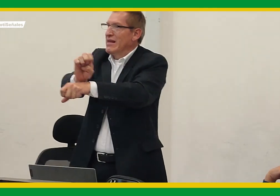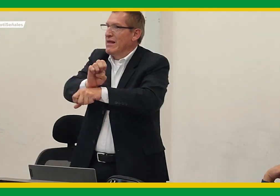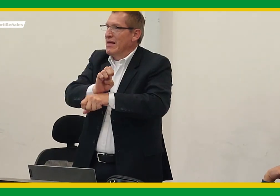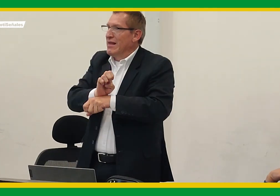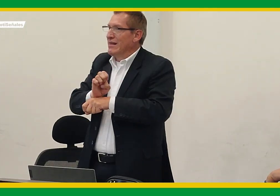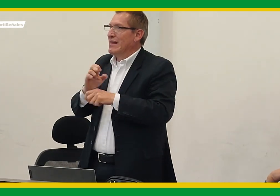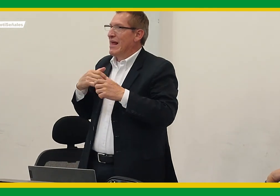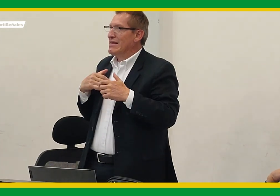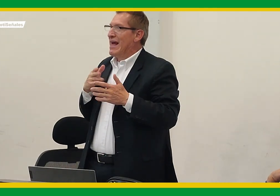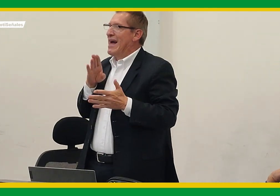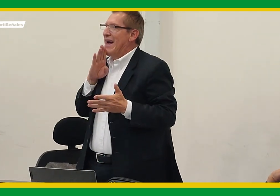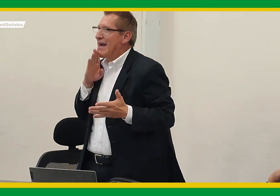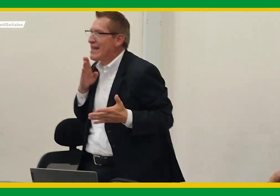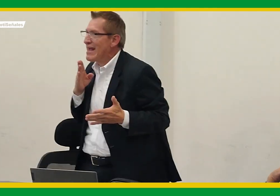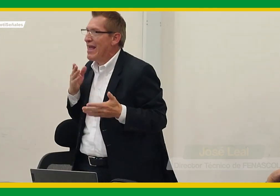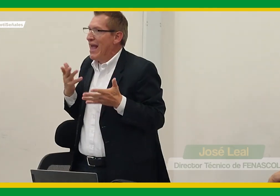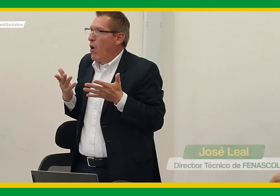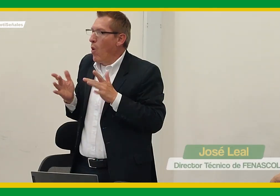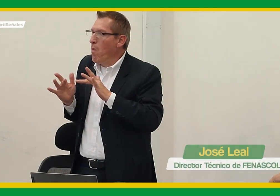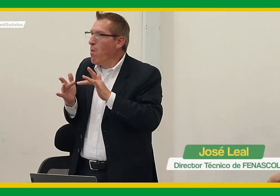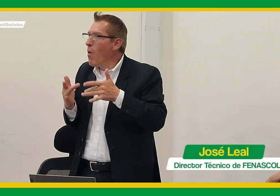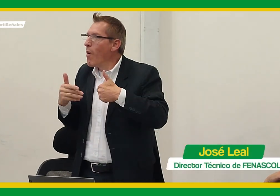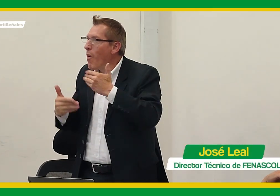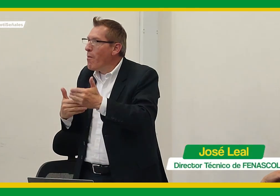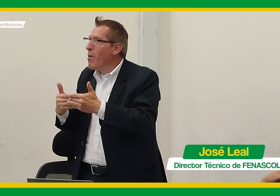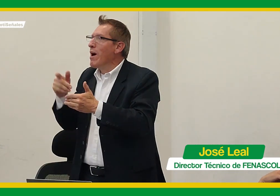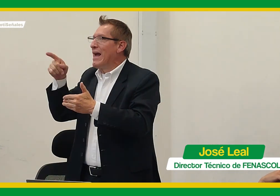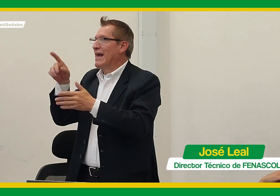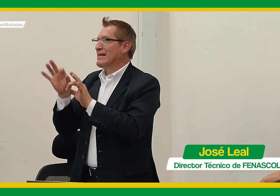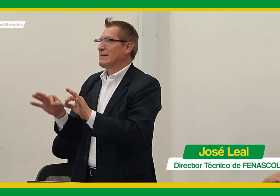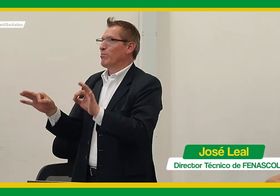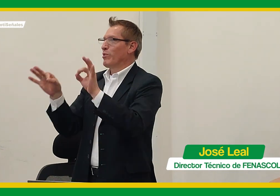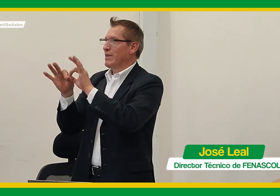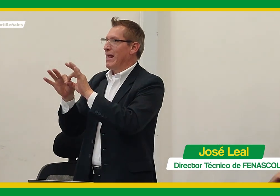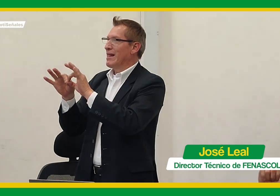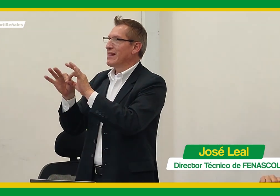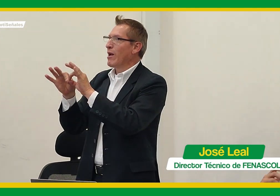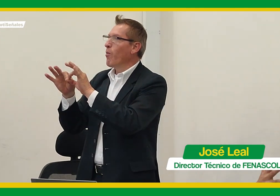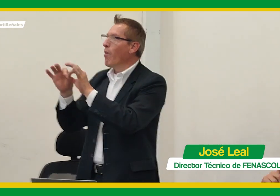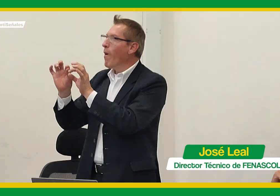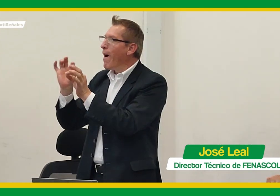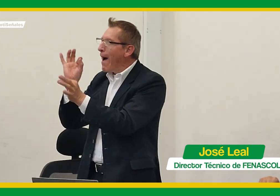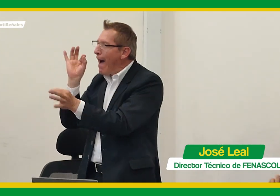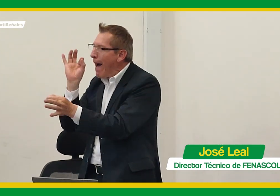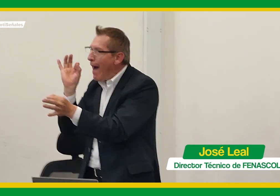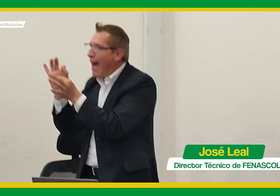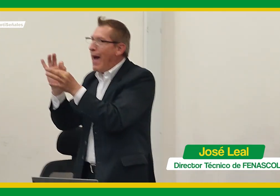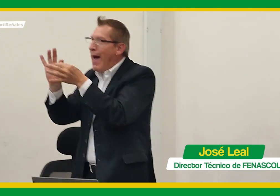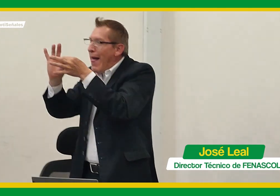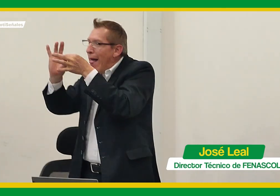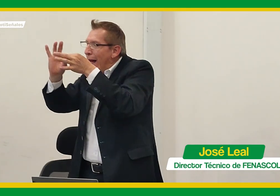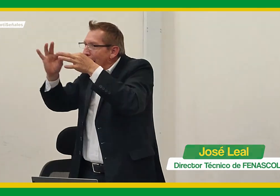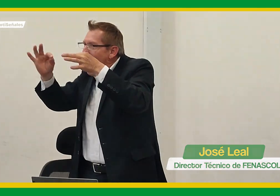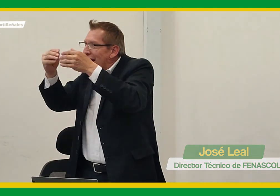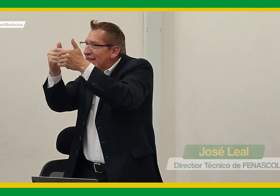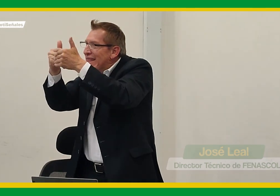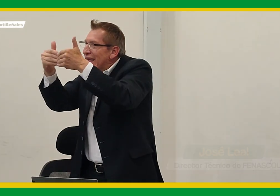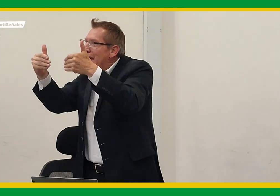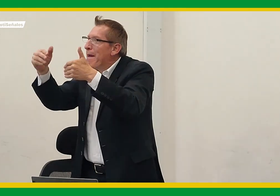También la designación en las entidades, quién sería el responsable. Por eso es de suma importancia que la frase que allí quede sea precisa y